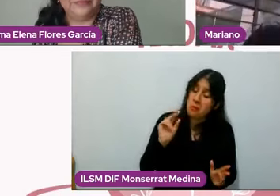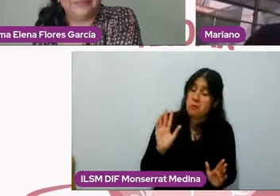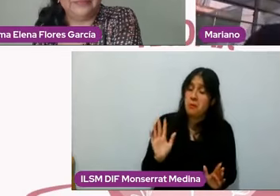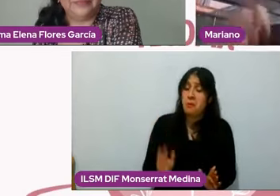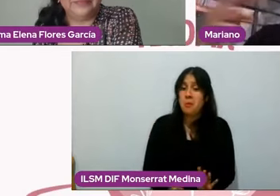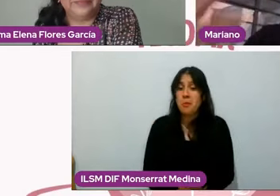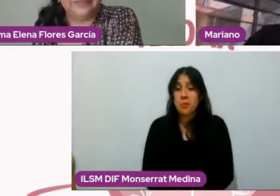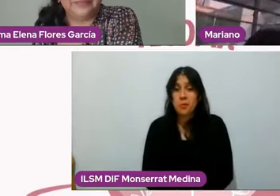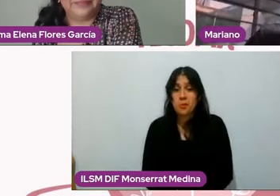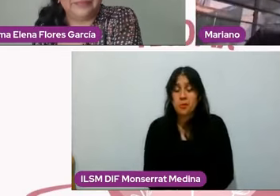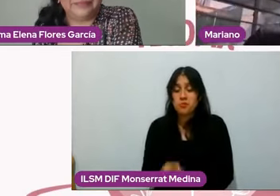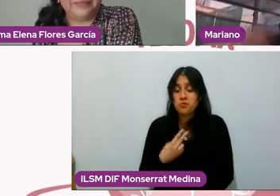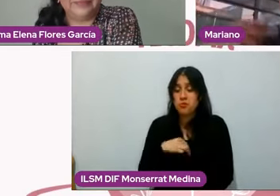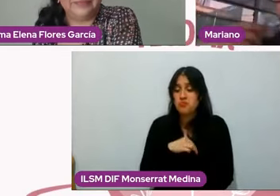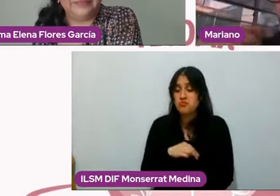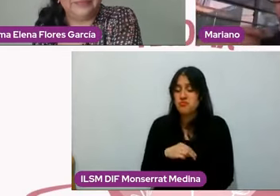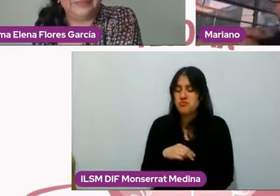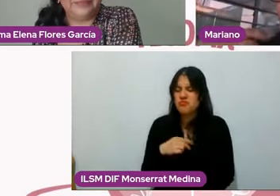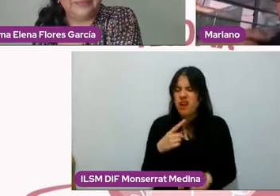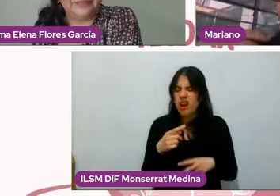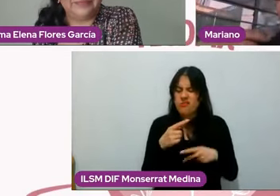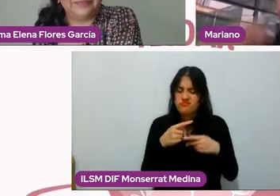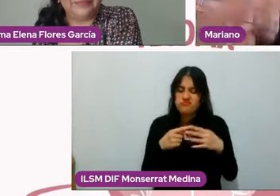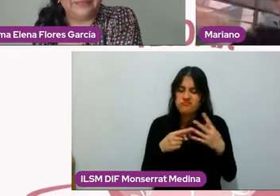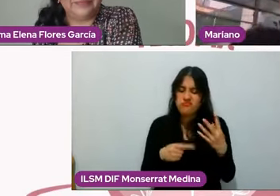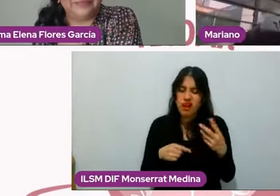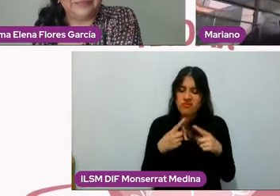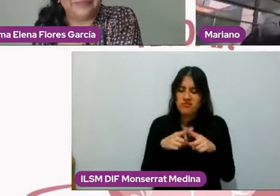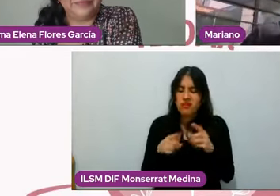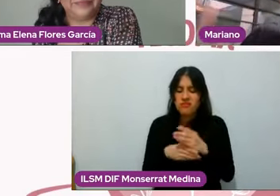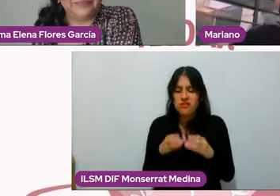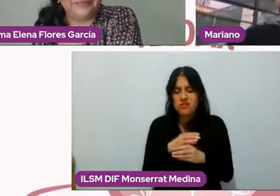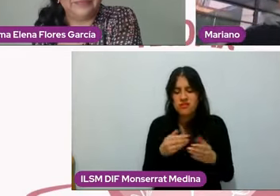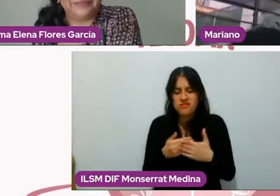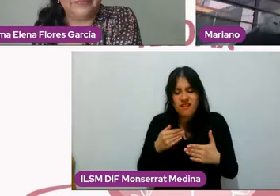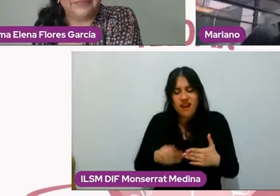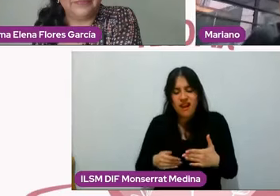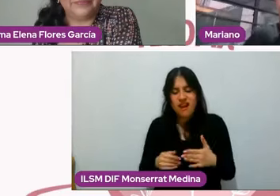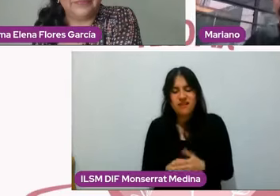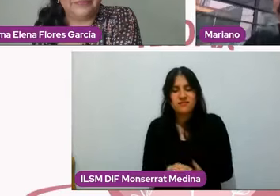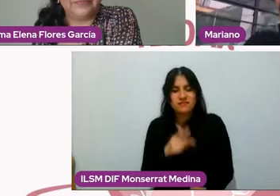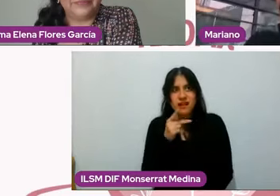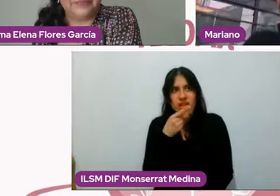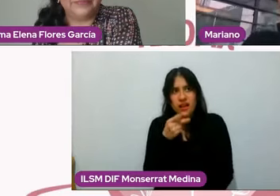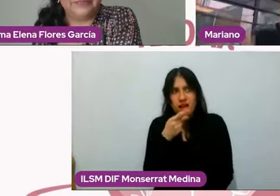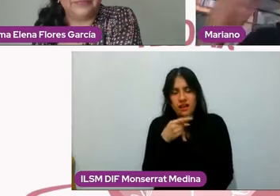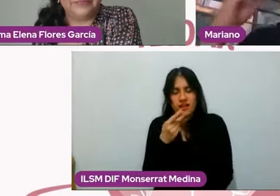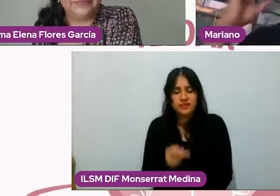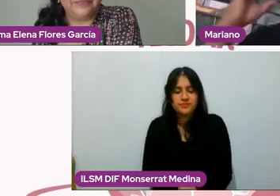reciprocidad y hablando de de esto que hablábamos ¿no? de separarse